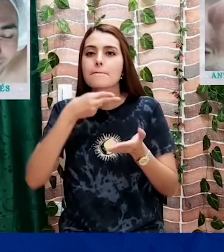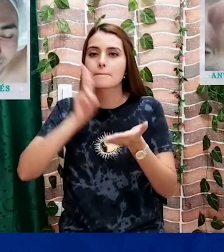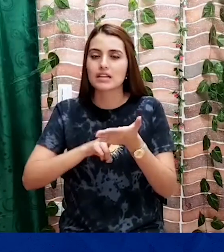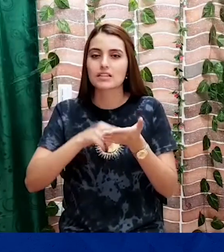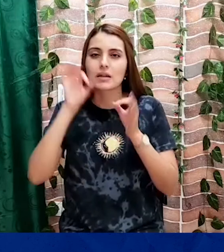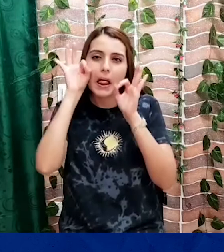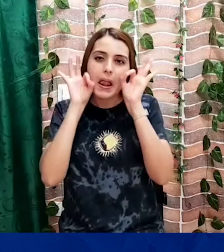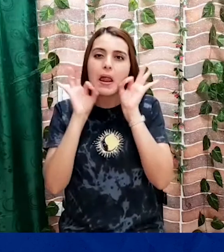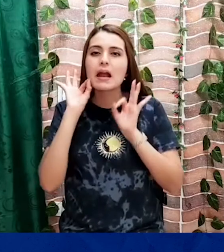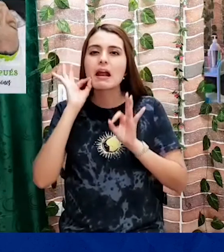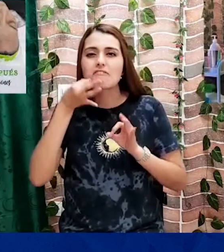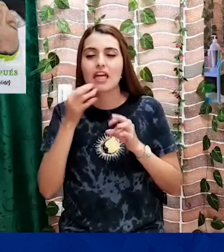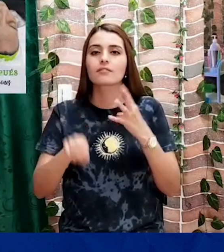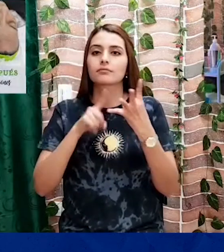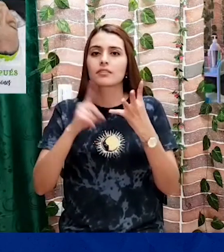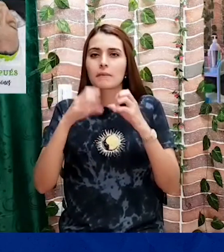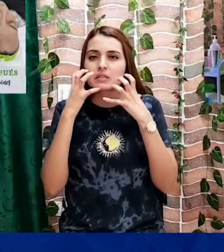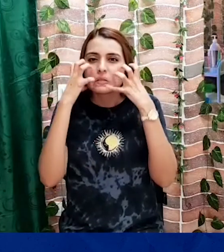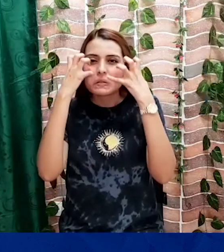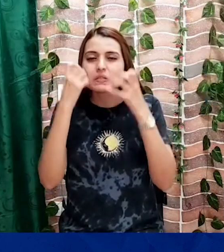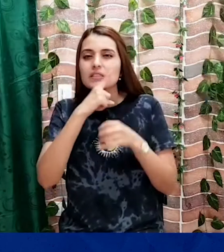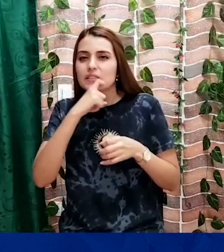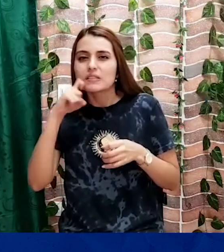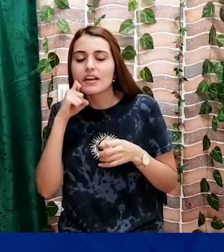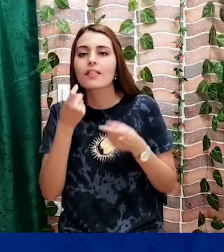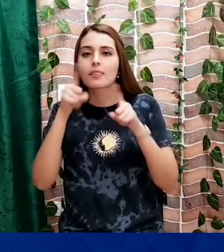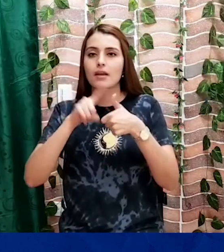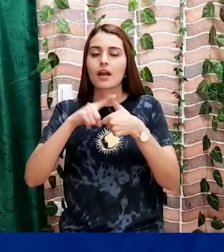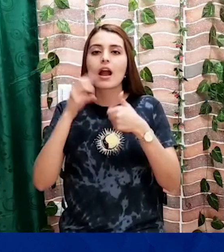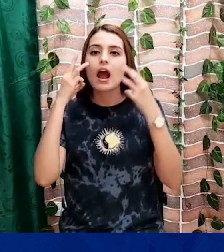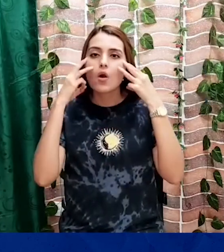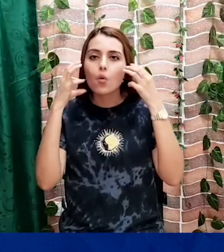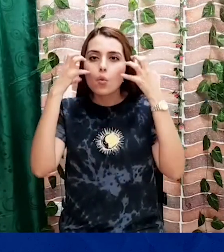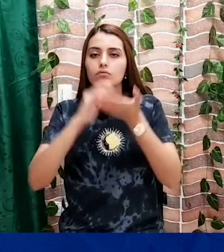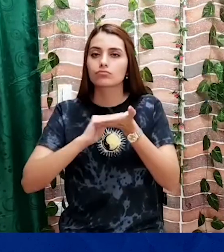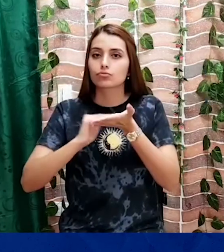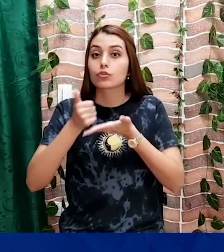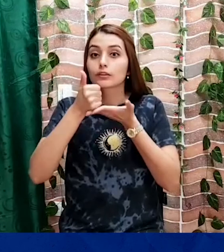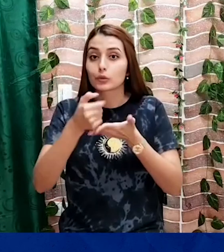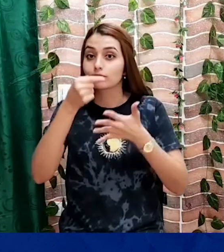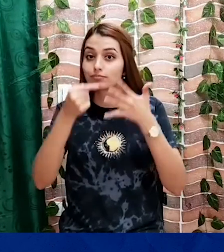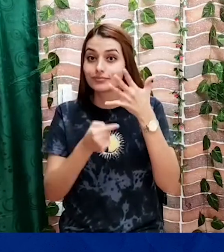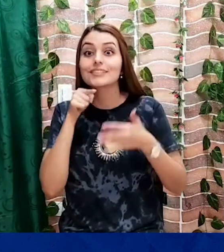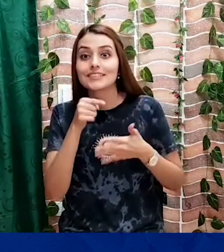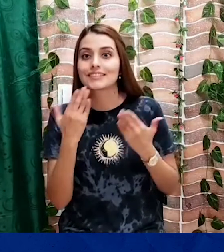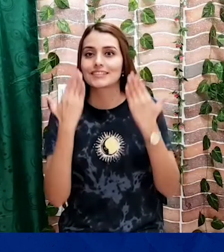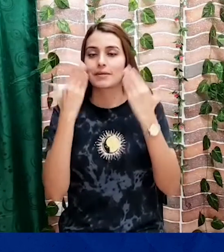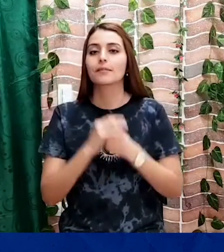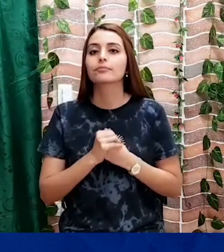y puntos negros, también eliminamos manchas o parches de tonos café en el rostro, igualmente hay un tratamiento para la piel reseca y tratamiento